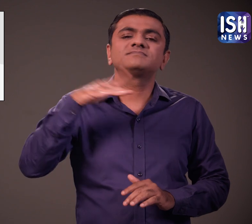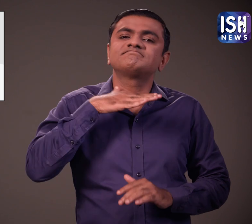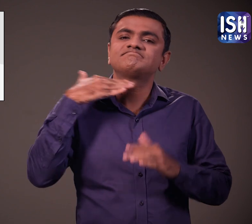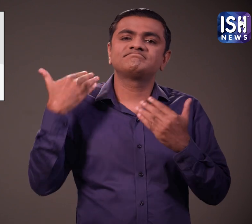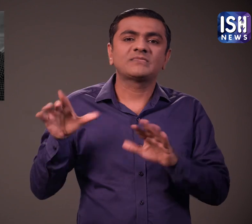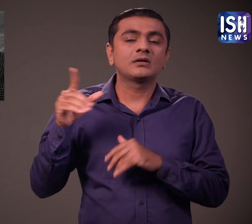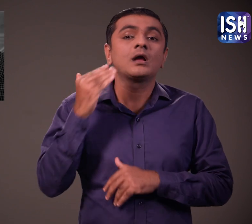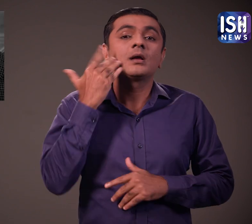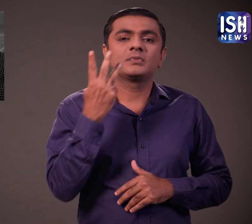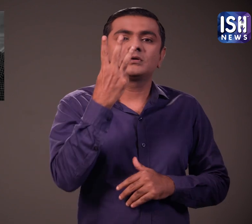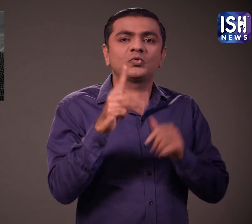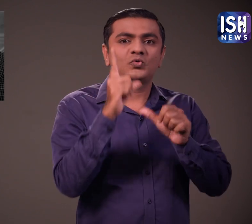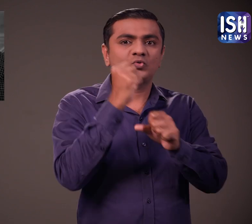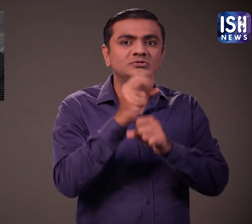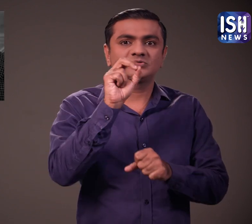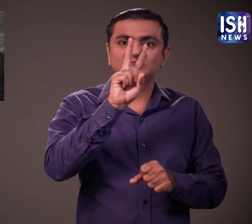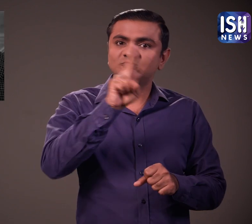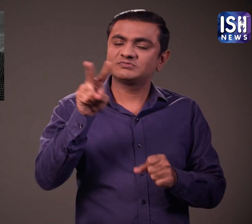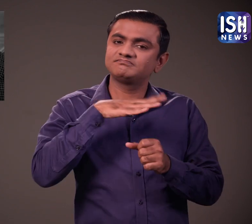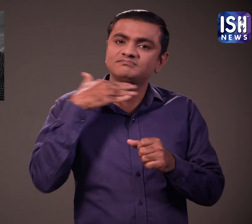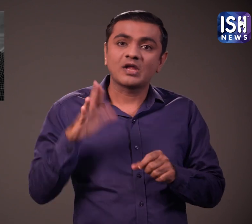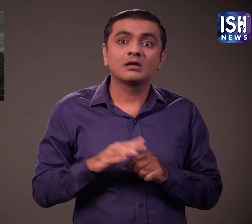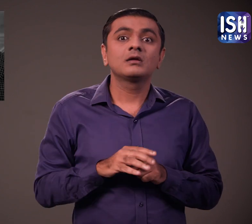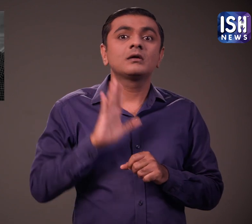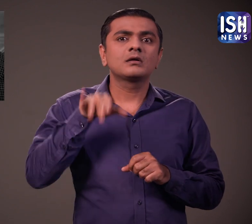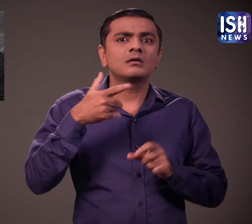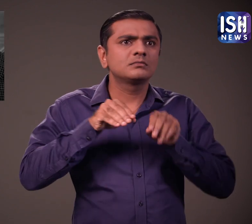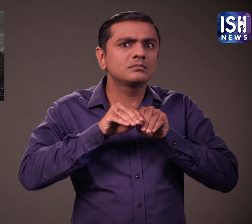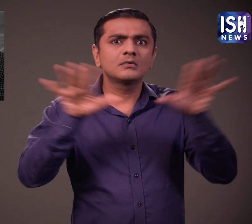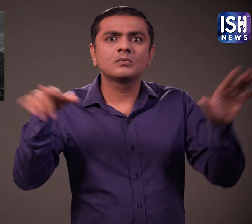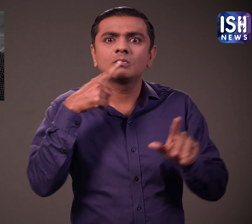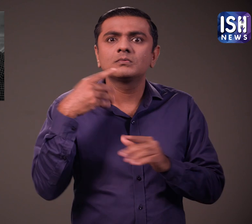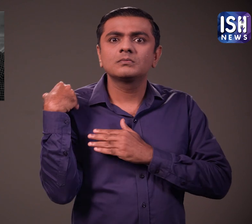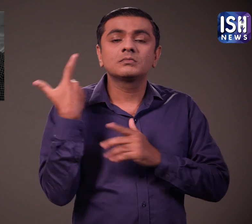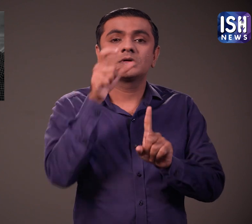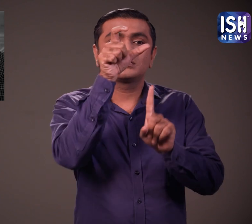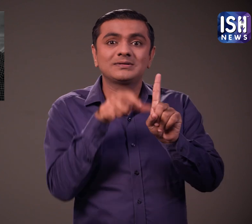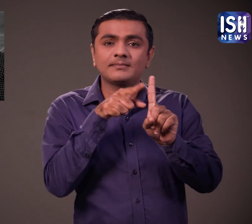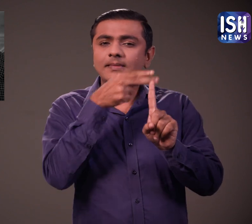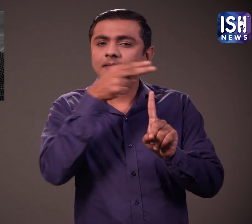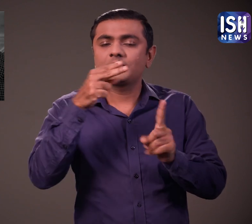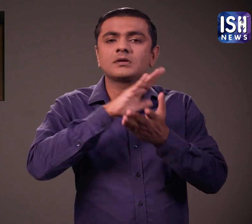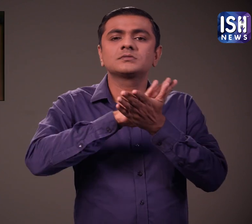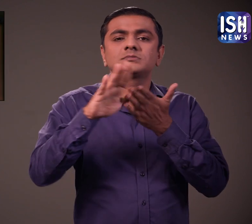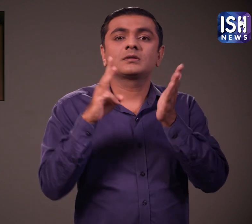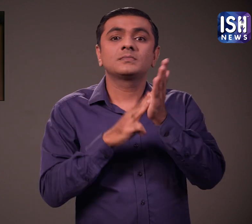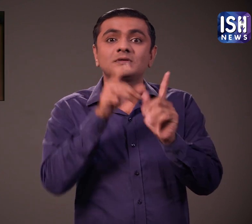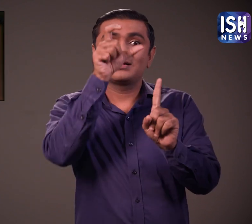लखनव उत्तरप्रदेश में उनका निधन हो गया। हंसल मैत्ता ने इंस्टाग्राम पर अभिनेता की एक